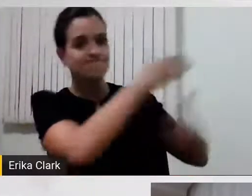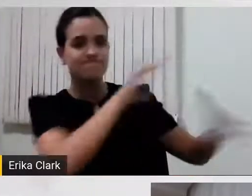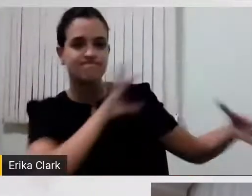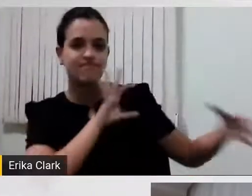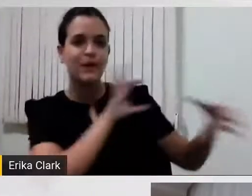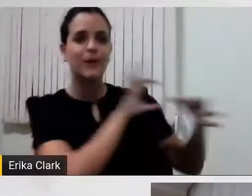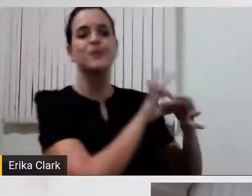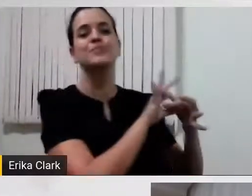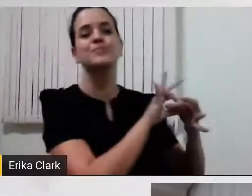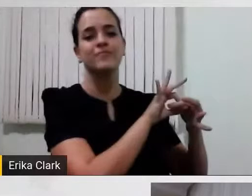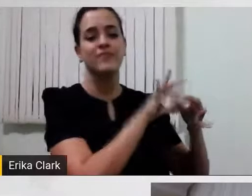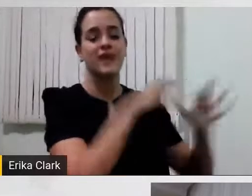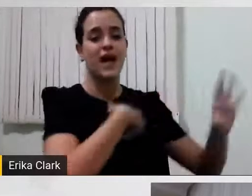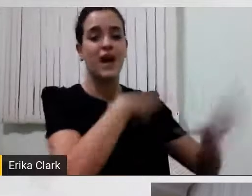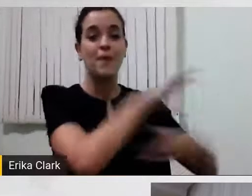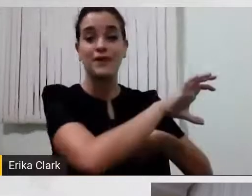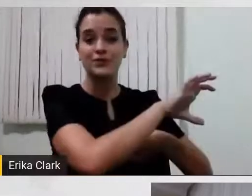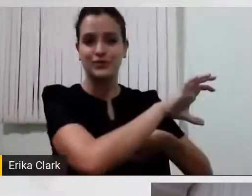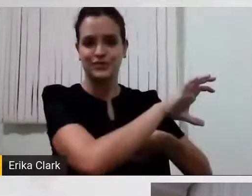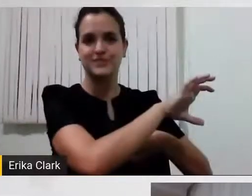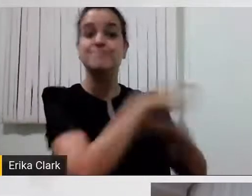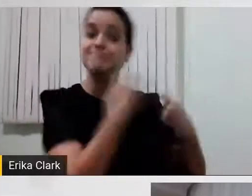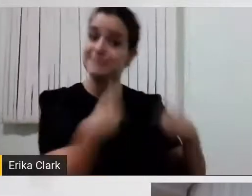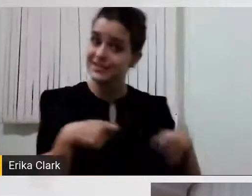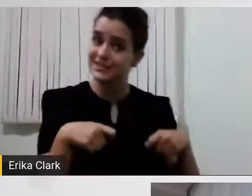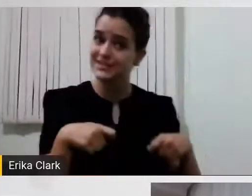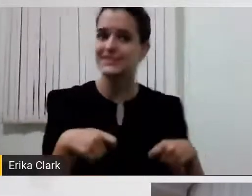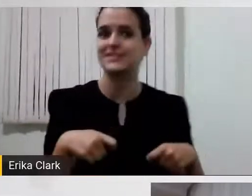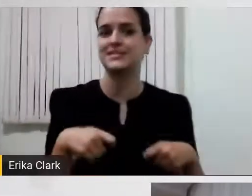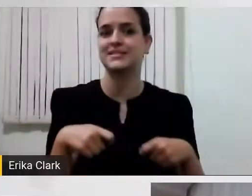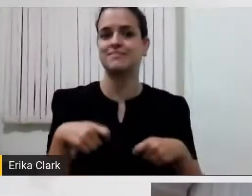uma alteridade, se nós não soubermos, de alguma maneira,